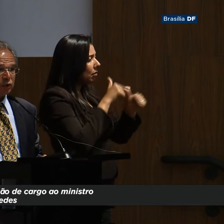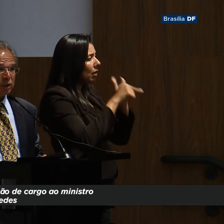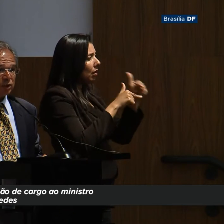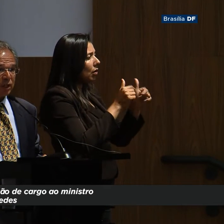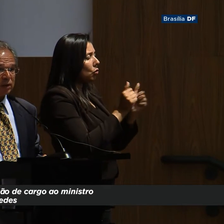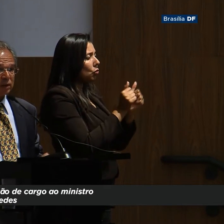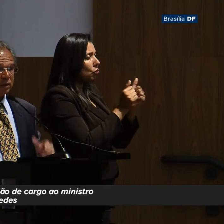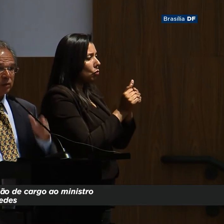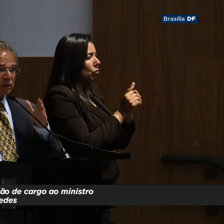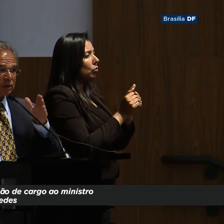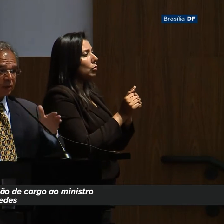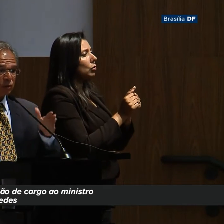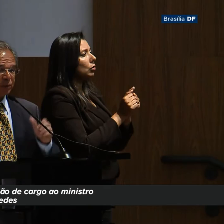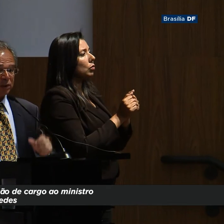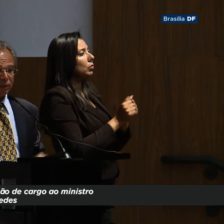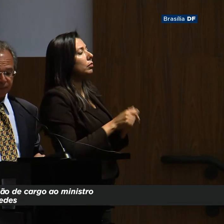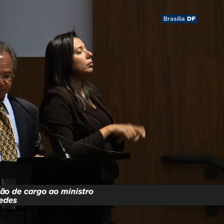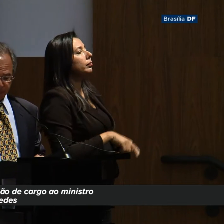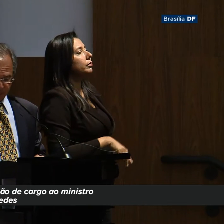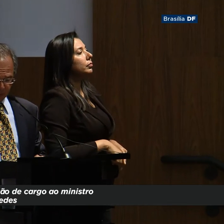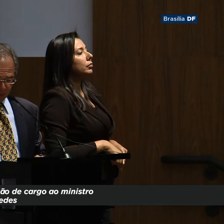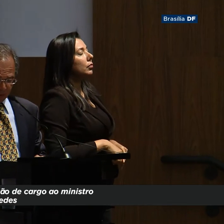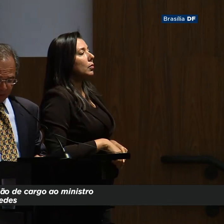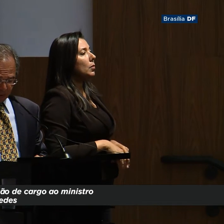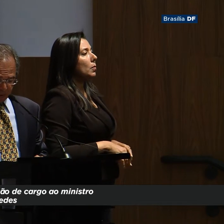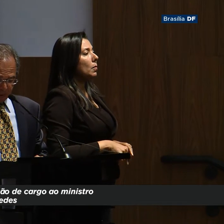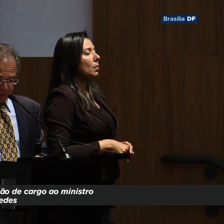de dedicação e senso de missão.